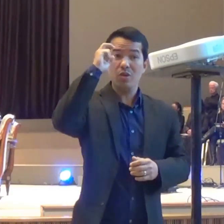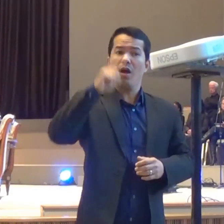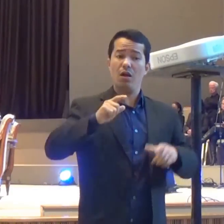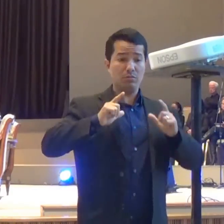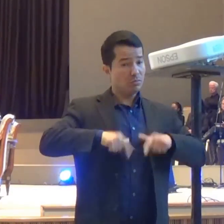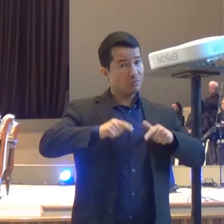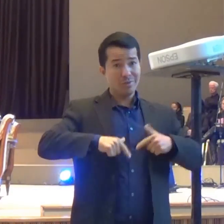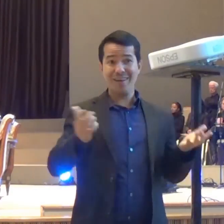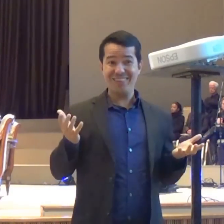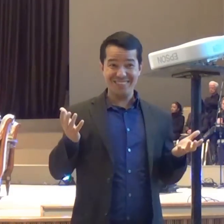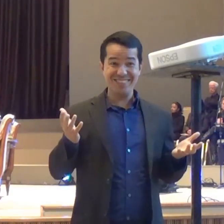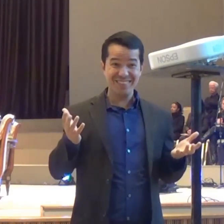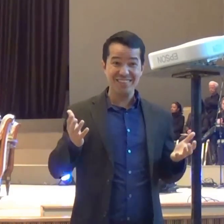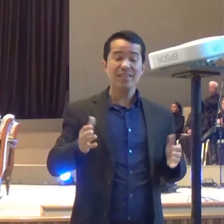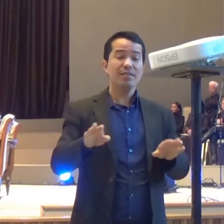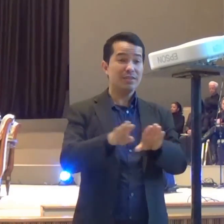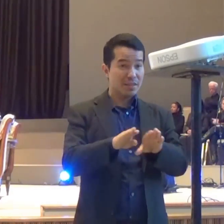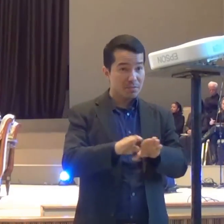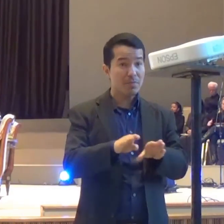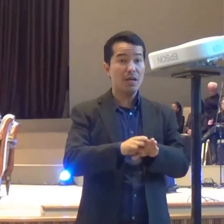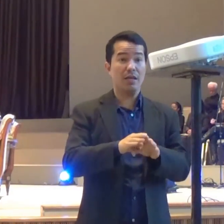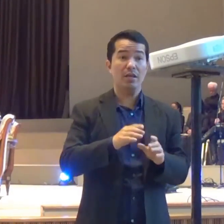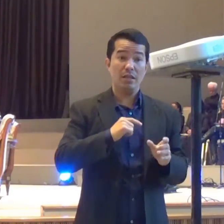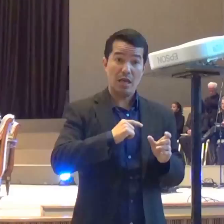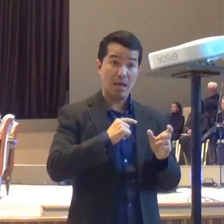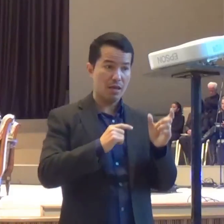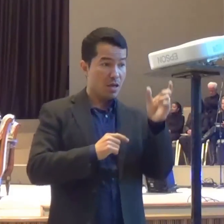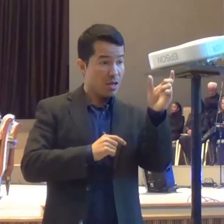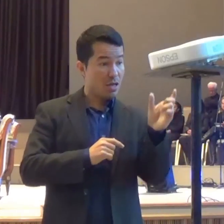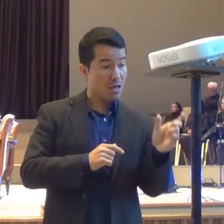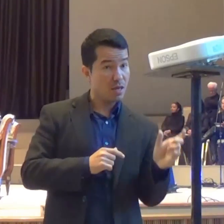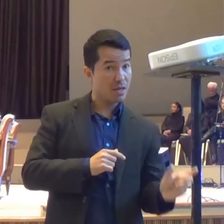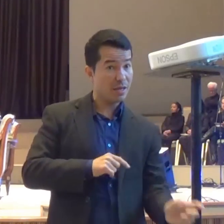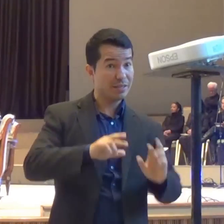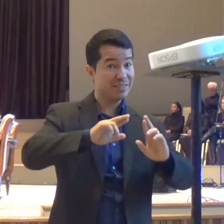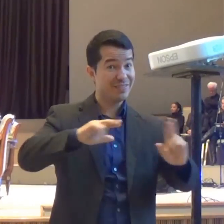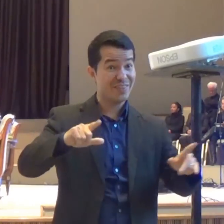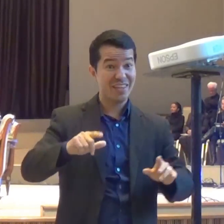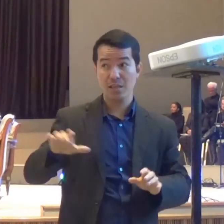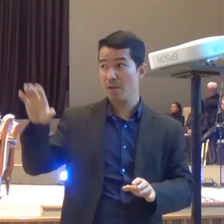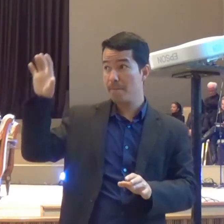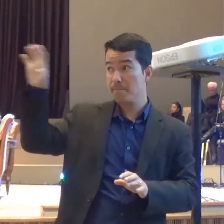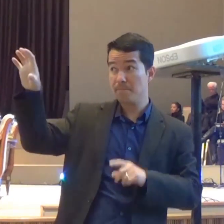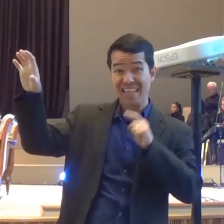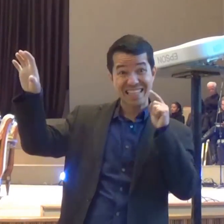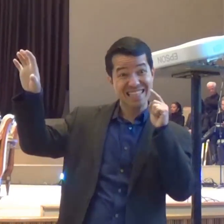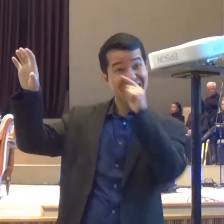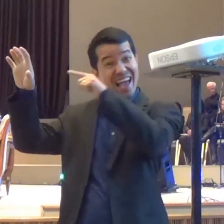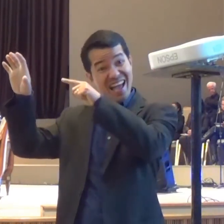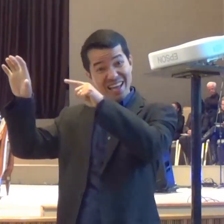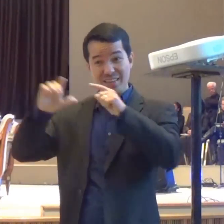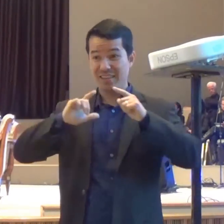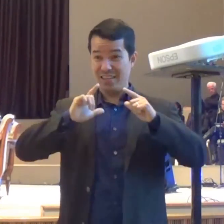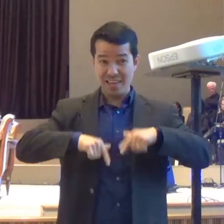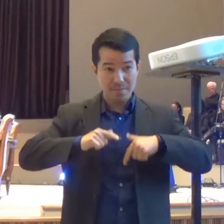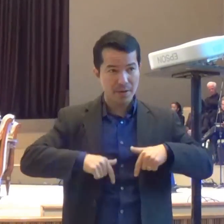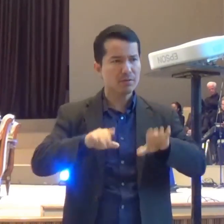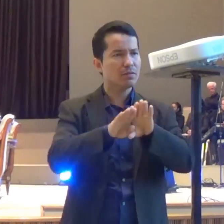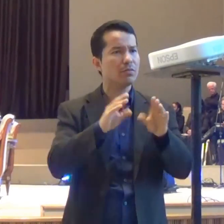o aramaico E a mentalidade era uma mentalidade oriental E no pensamento, no jeito de ser da língua hebraica